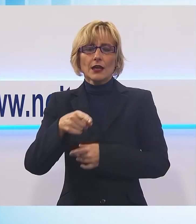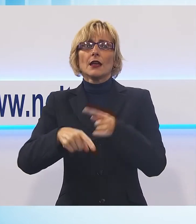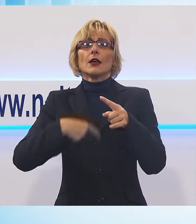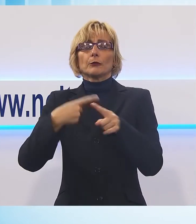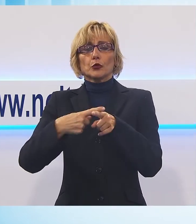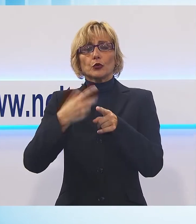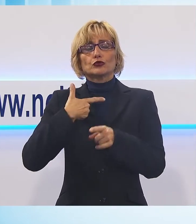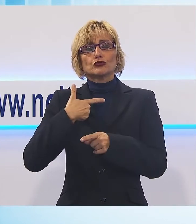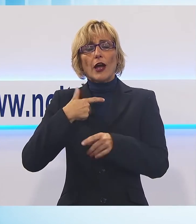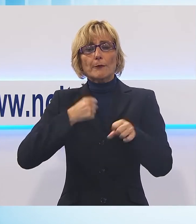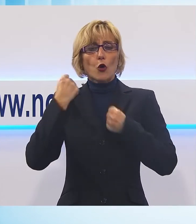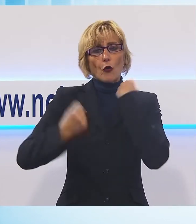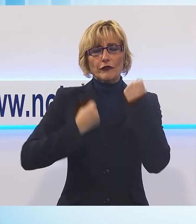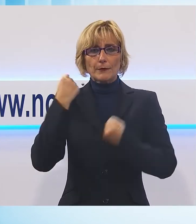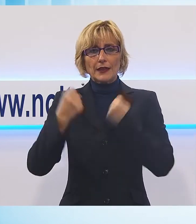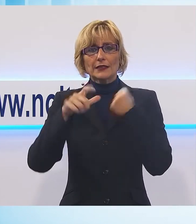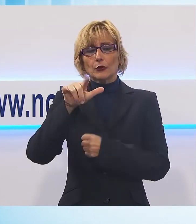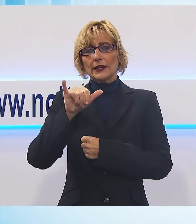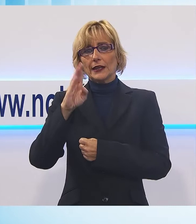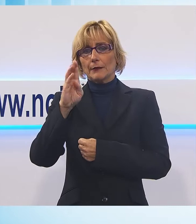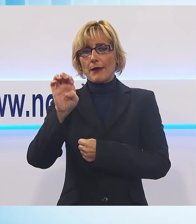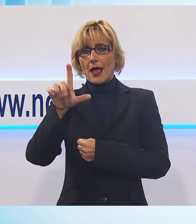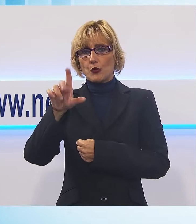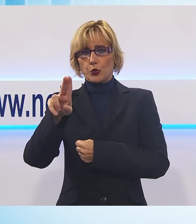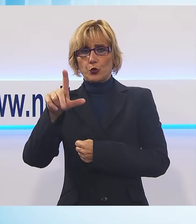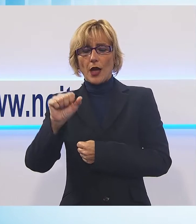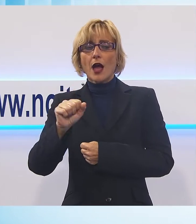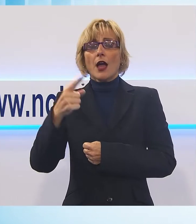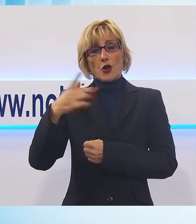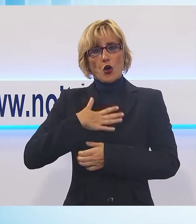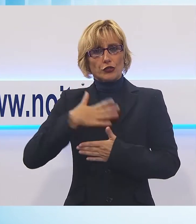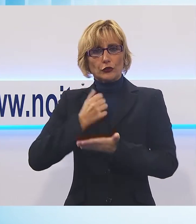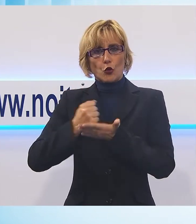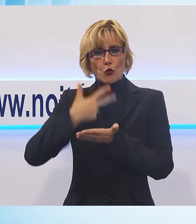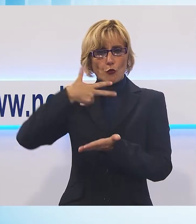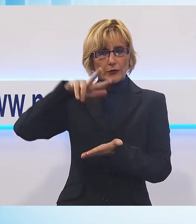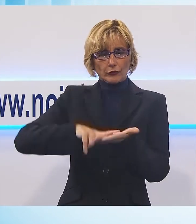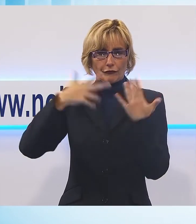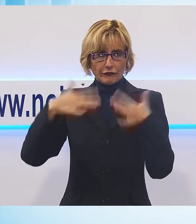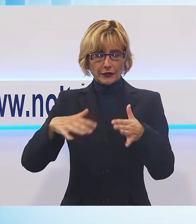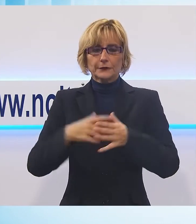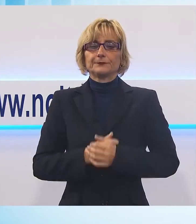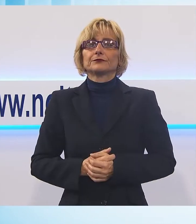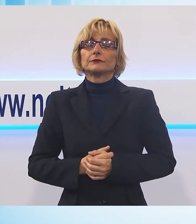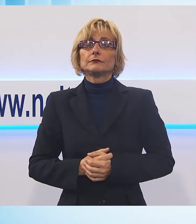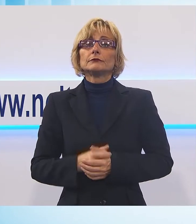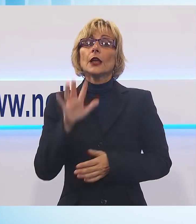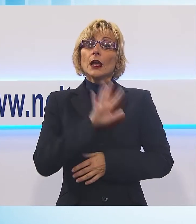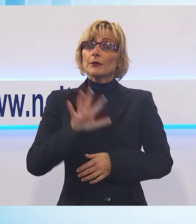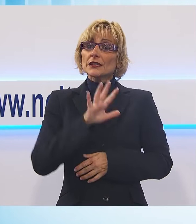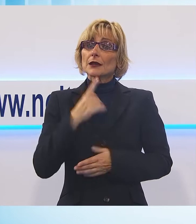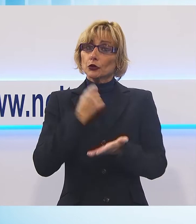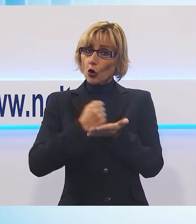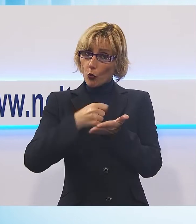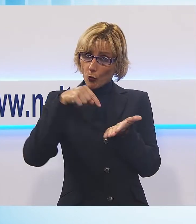sull'alto fronte del movimento La Ribellula soddisfatta per il documento approvato in consiglio Sembra che le richieste siano adeguate perché appunto